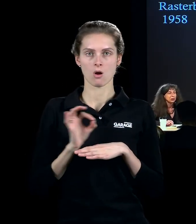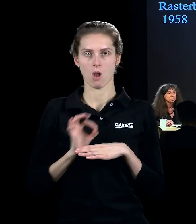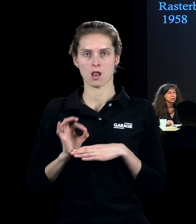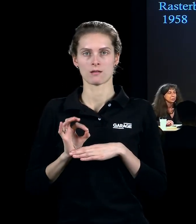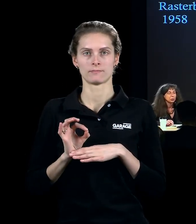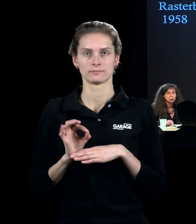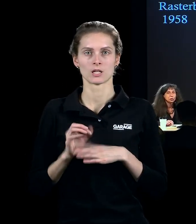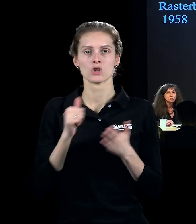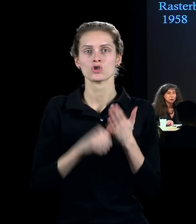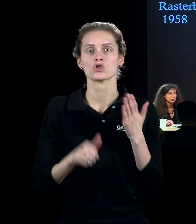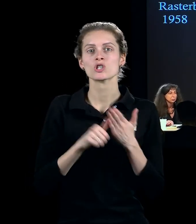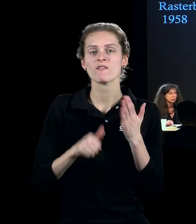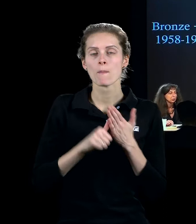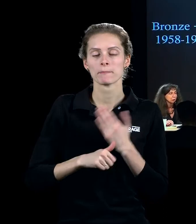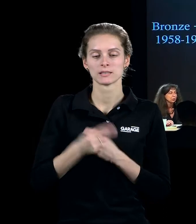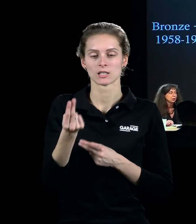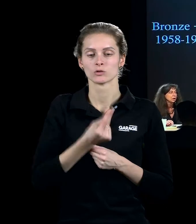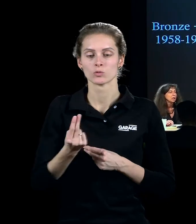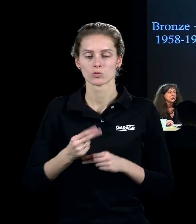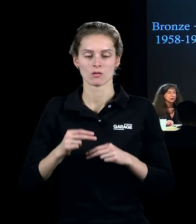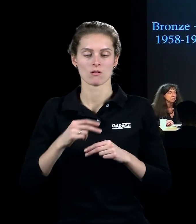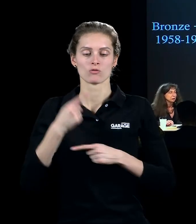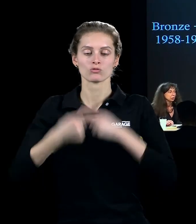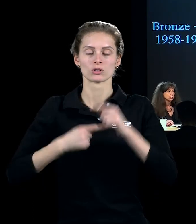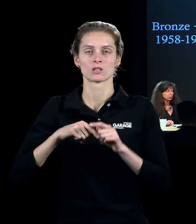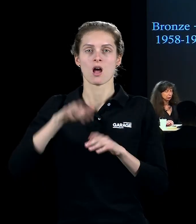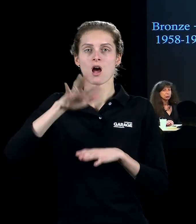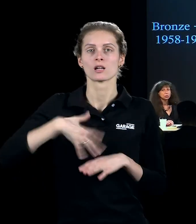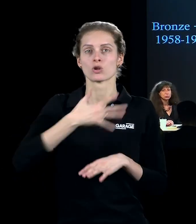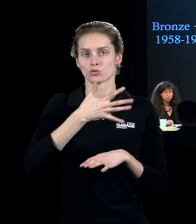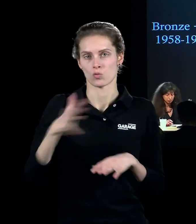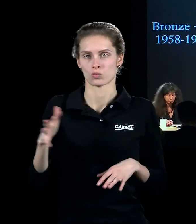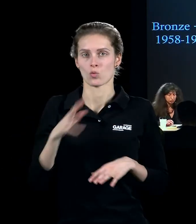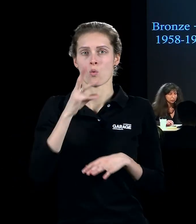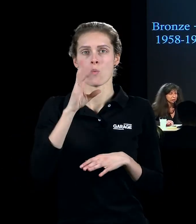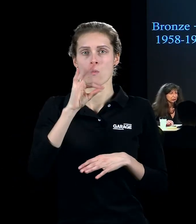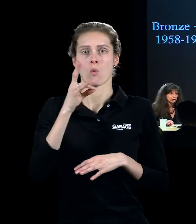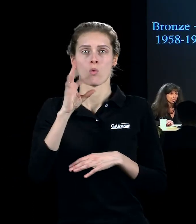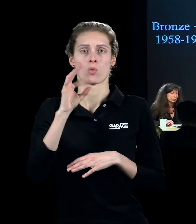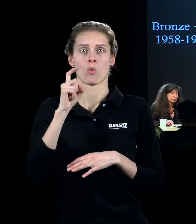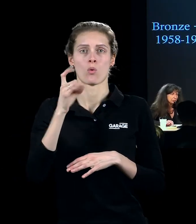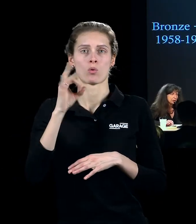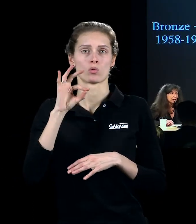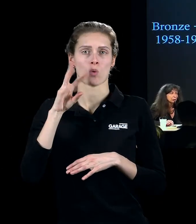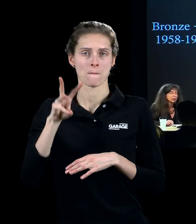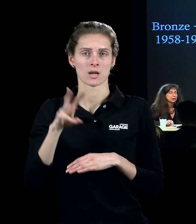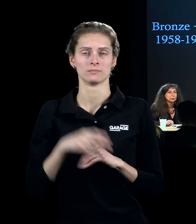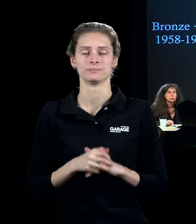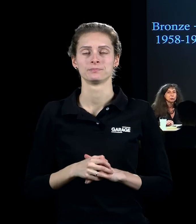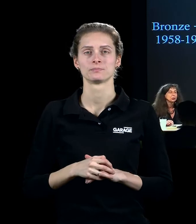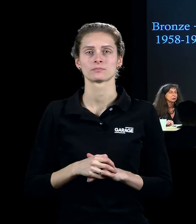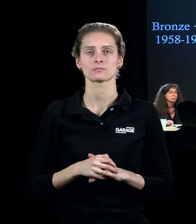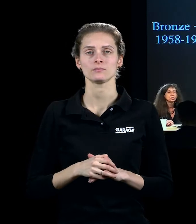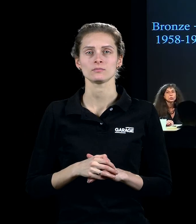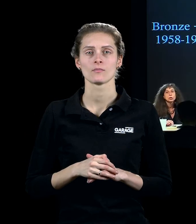живопись, написанная по решеткам, живопись монохромная, живопись, которая состоит